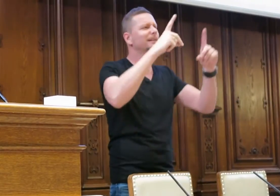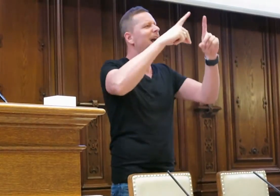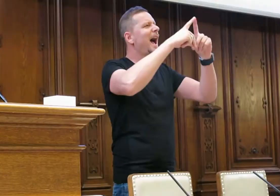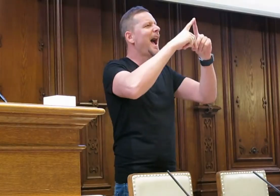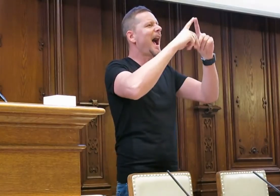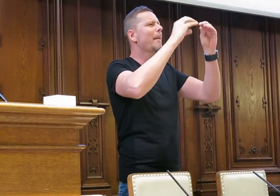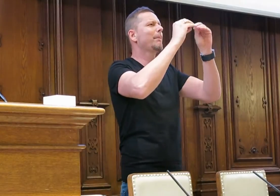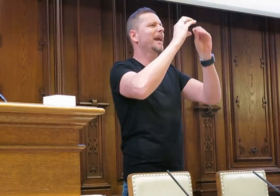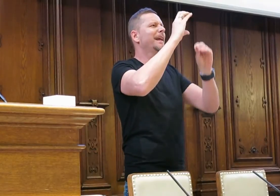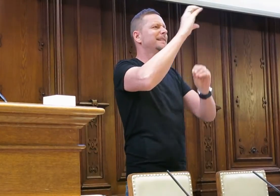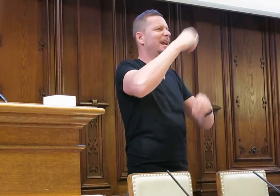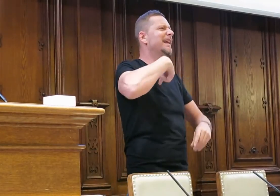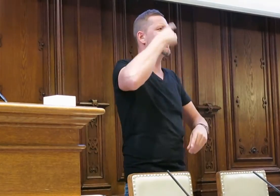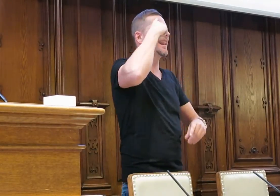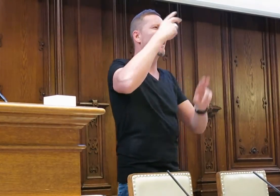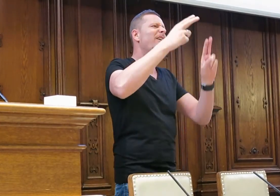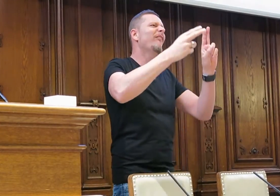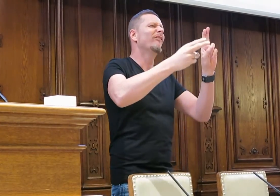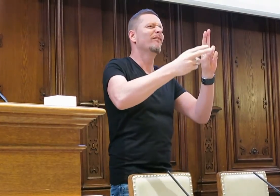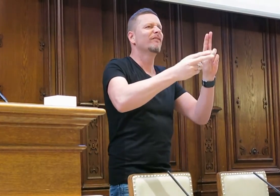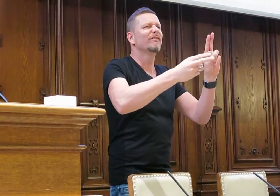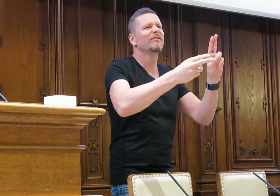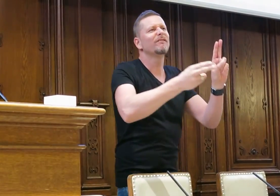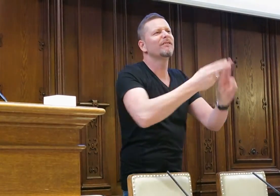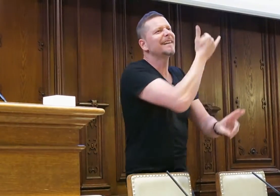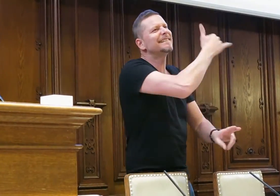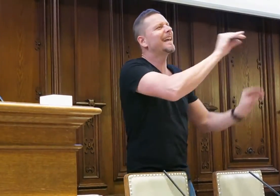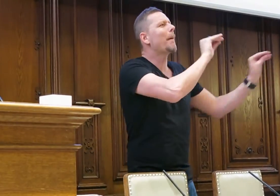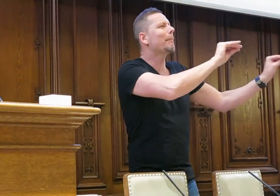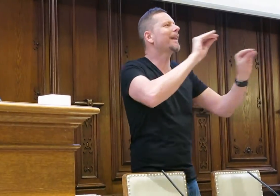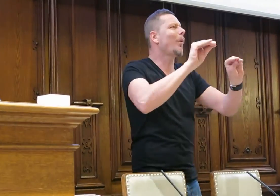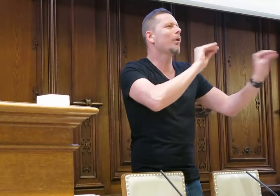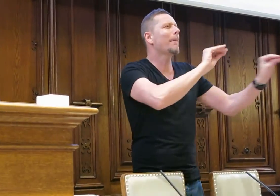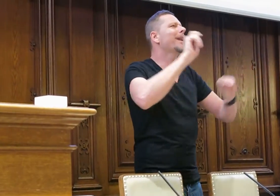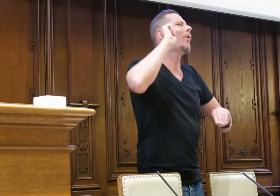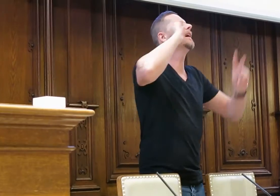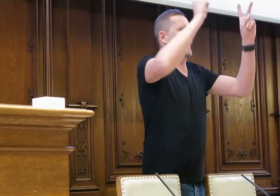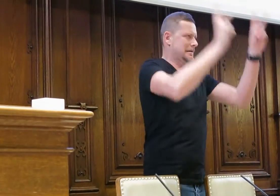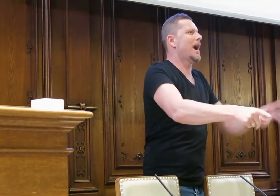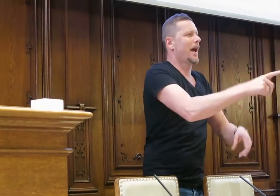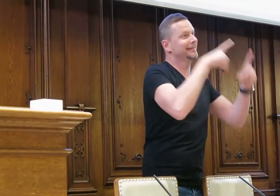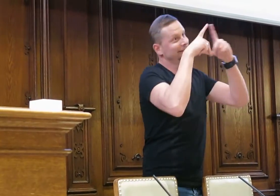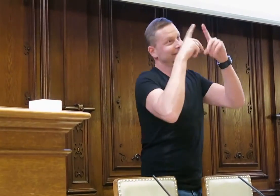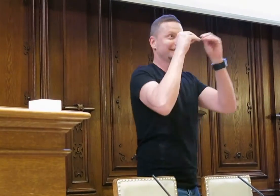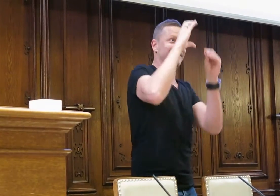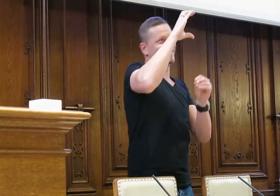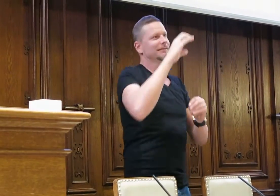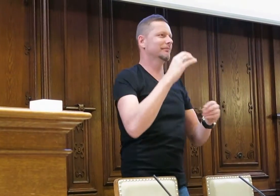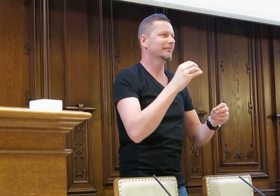gibt ein sogenanntes Zweihandalphabet, das kennen Sie vielleicht selber noch von der Schule, das haben, glaube ich, fast alle Pädagogen und Pädagoginnen